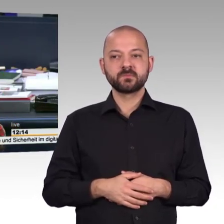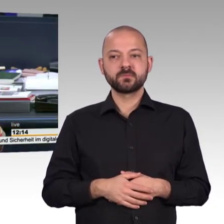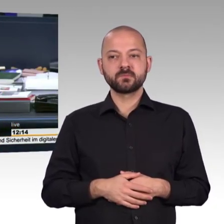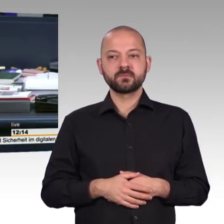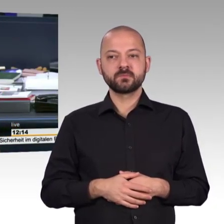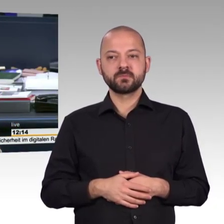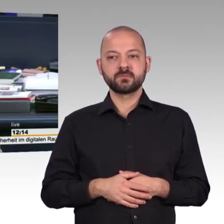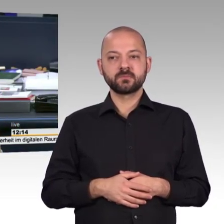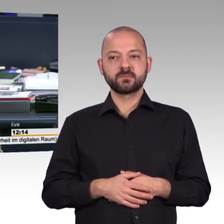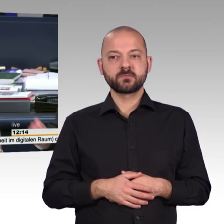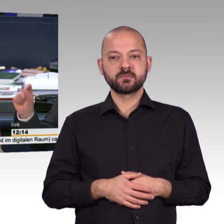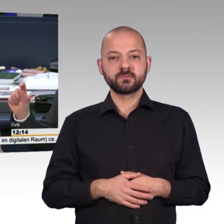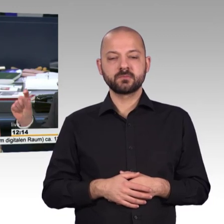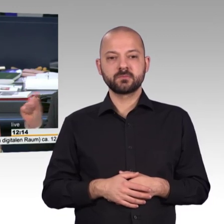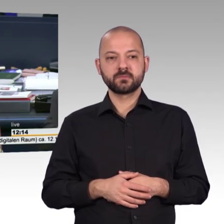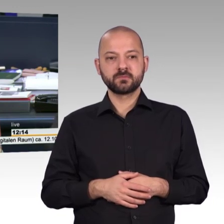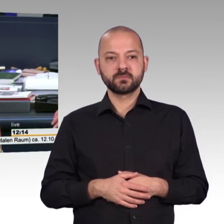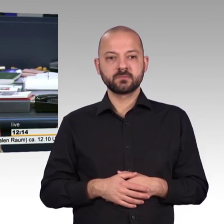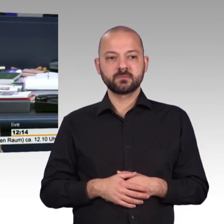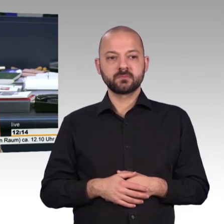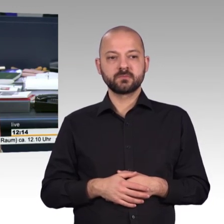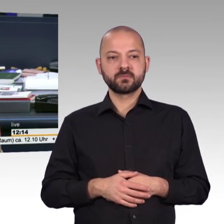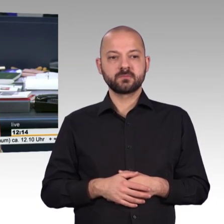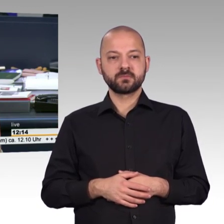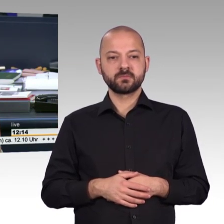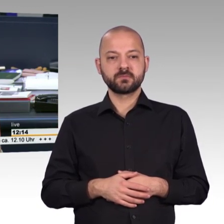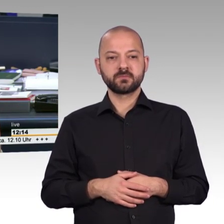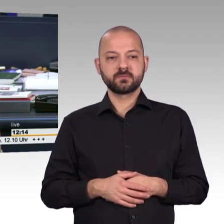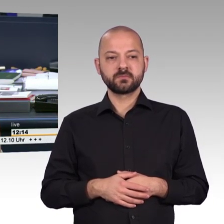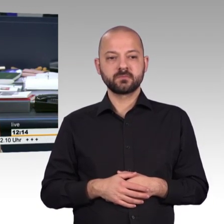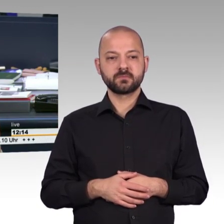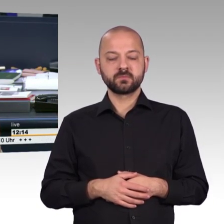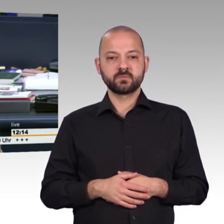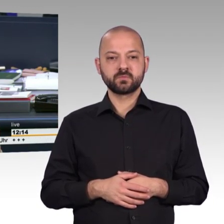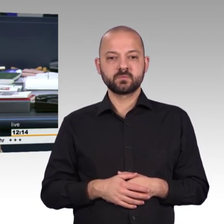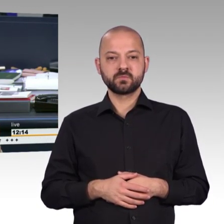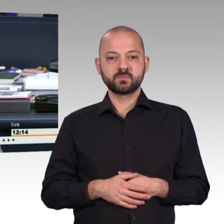Wir sind hier oben übereinstimmende Mehrheit, dass man so offensichtlich zu Mehrheiten kommt.